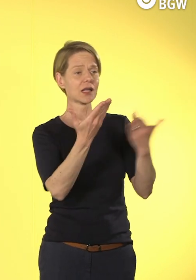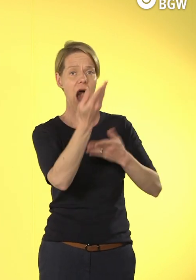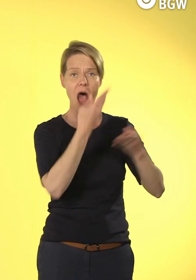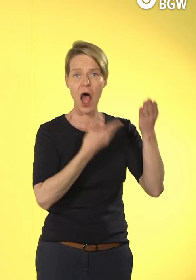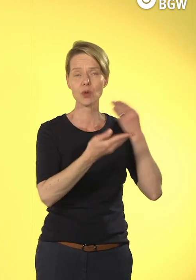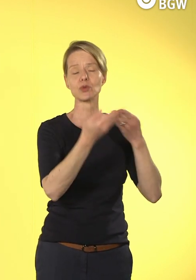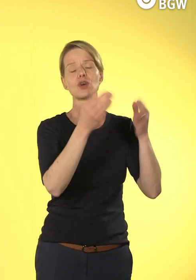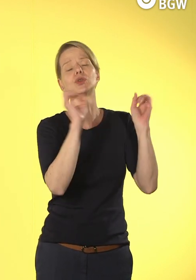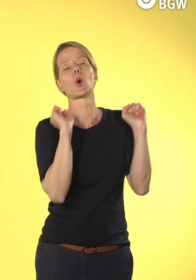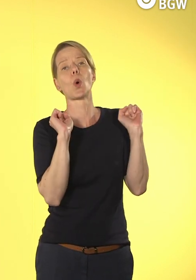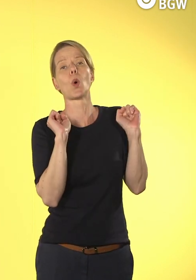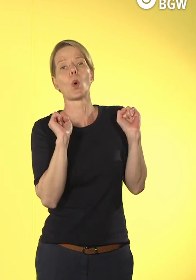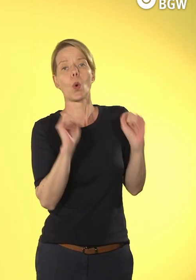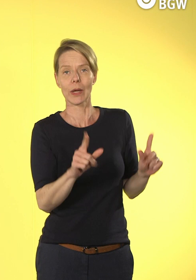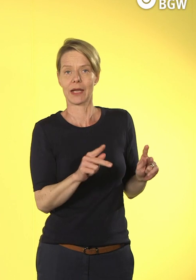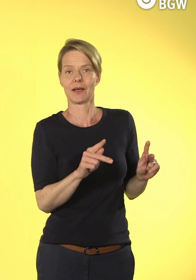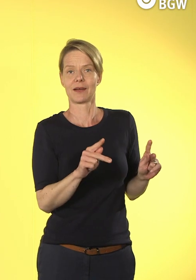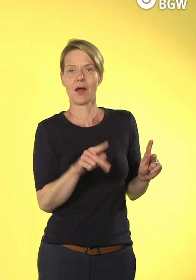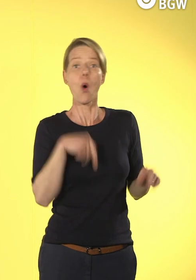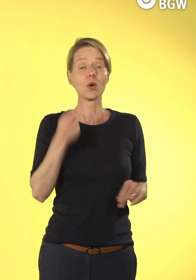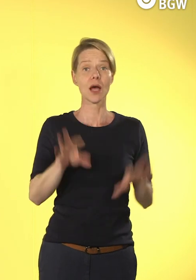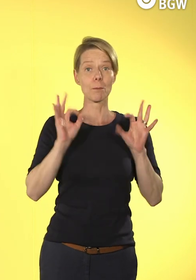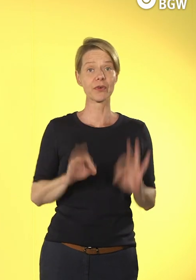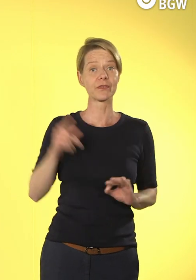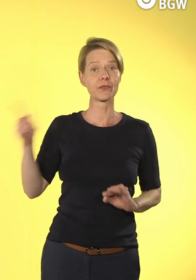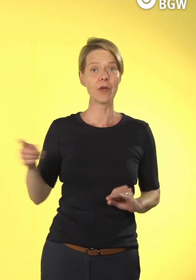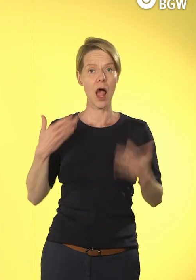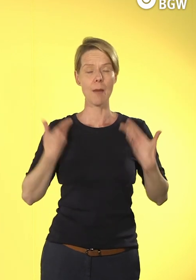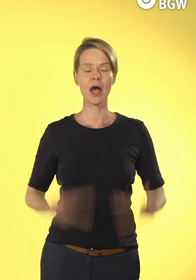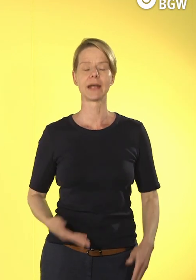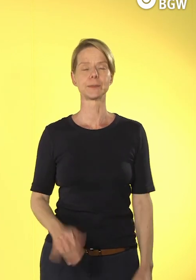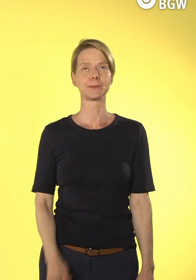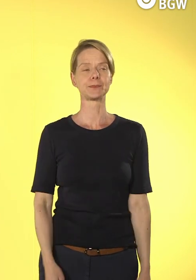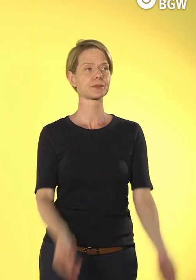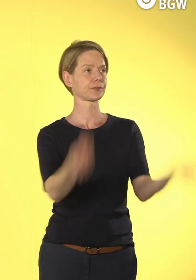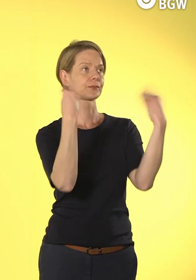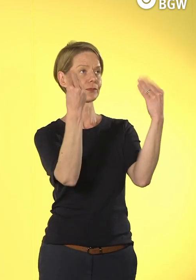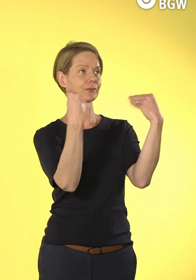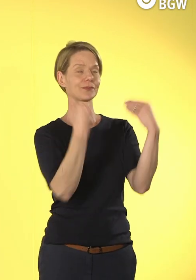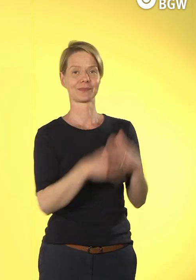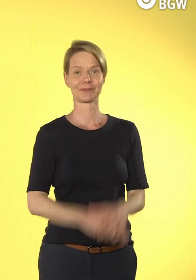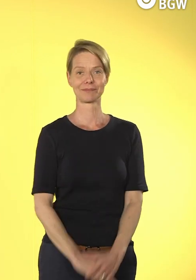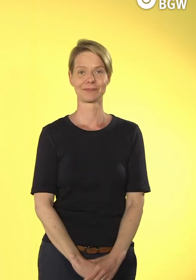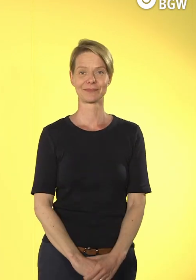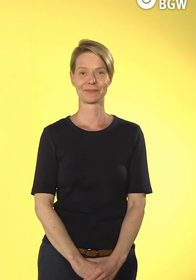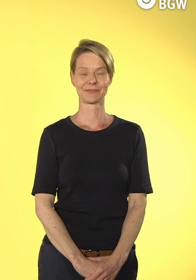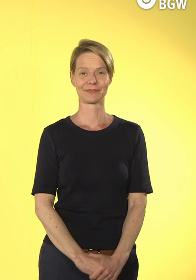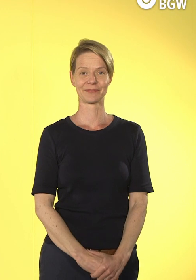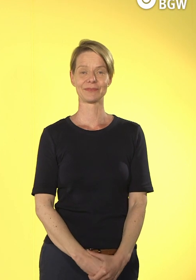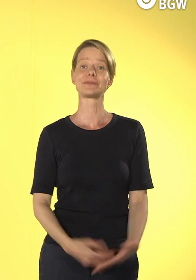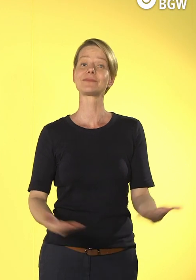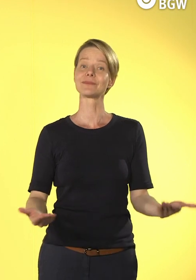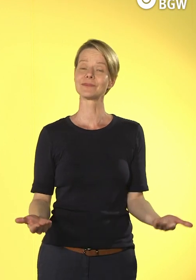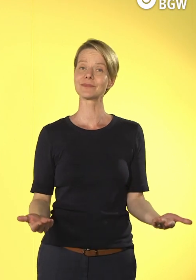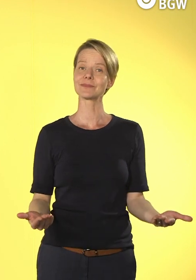verbessern können, dann sind wir auch bereit, uns da schulen zu lassen. Vor allem, wenn wir dann noch auch die Unterstützung kriegen. Das heißt,